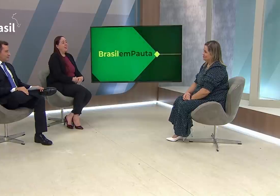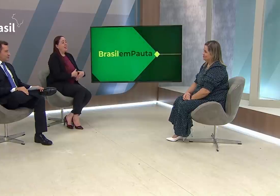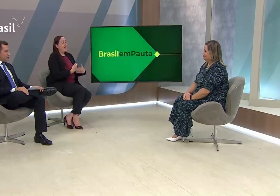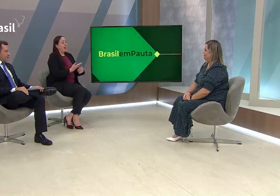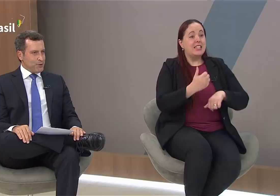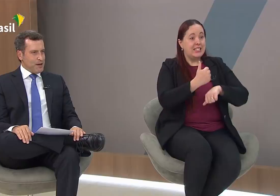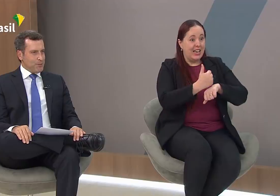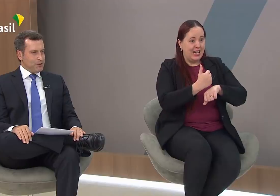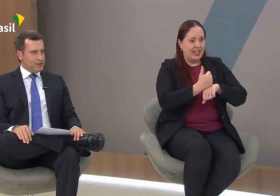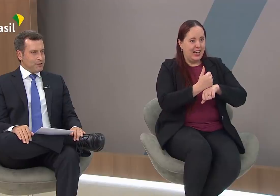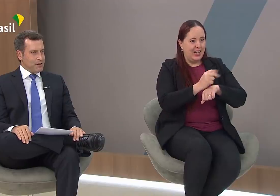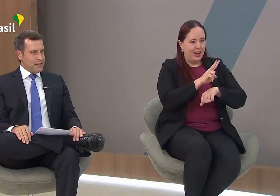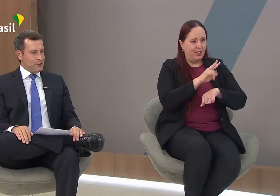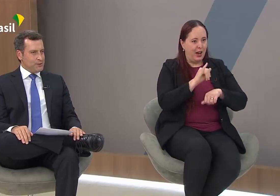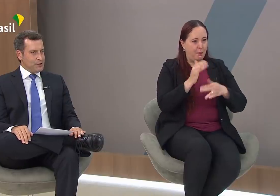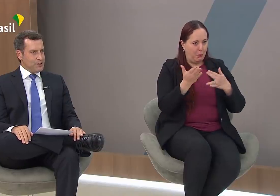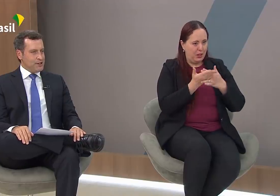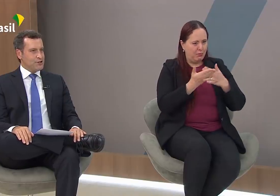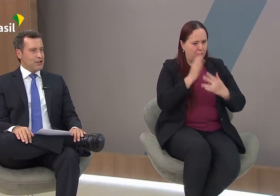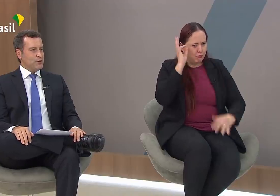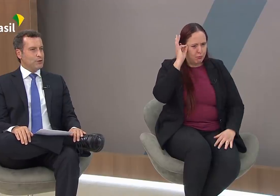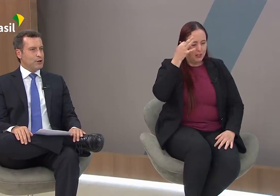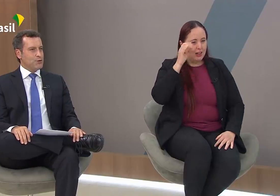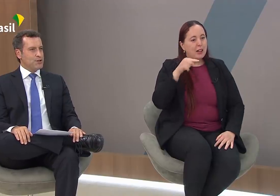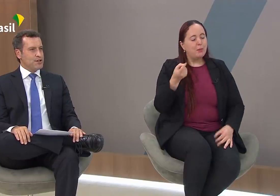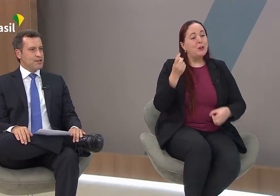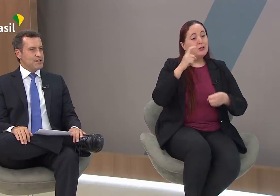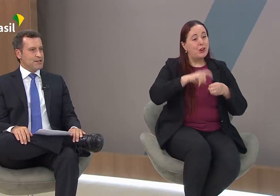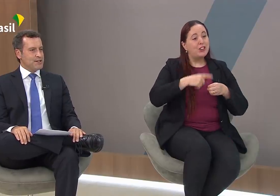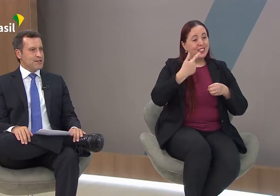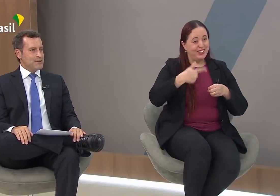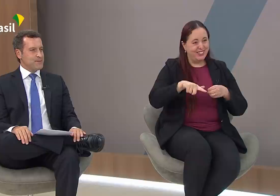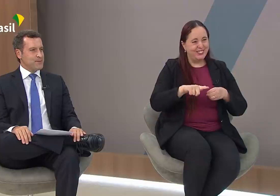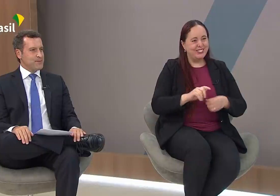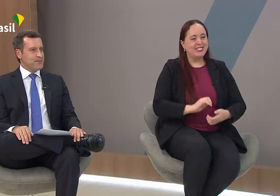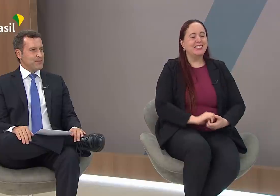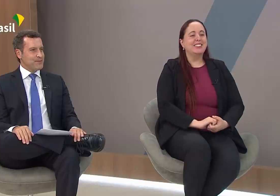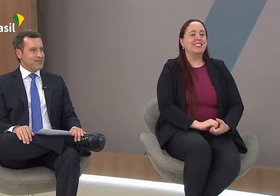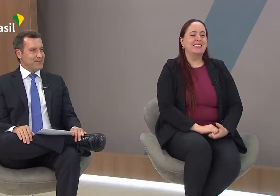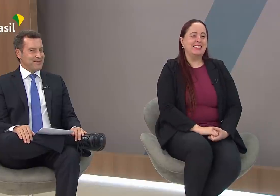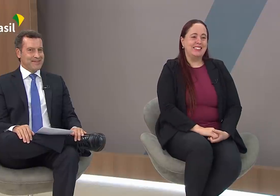Secretária, a gente vai para um rápido intervalo e já voltamos em instantes.